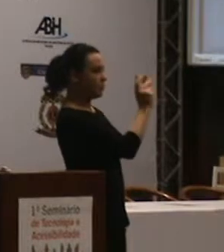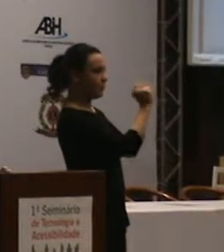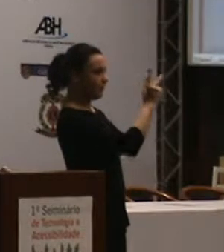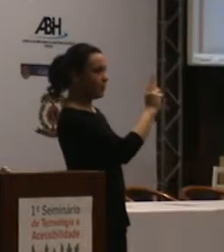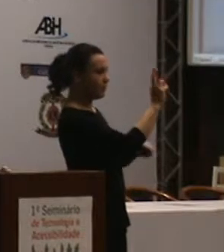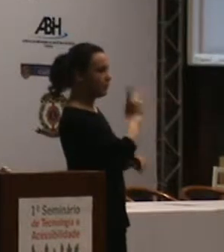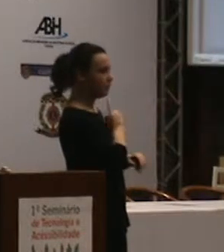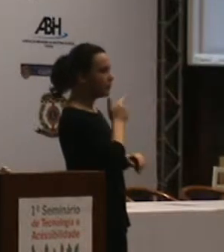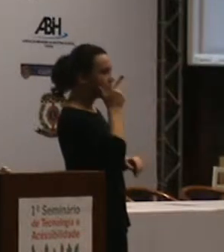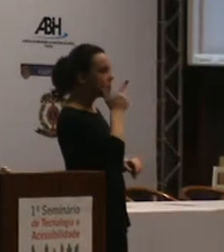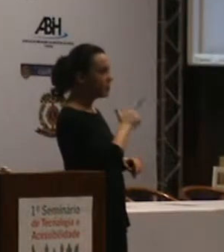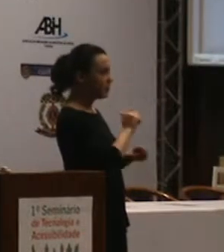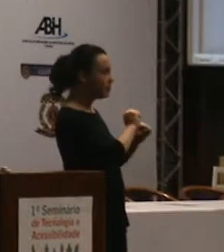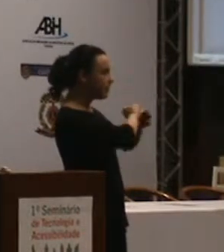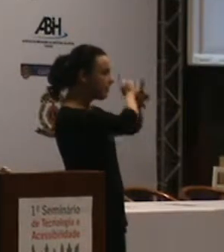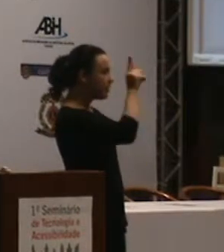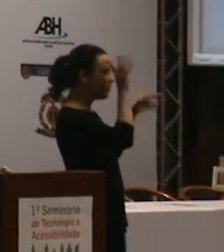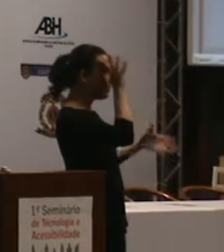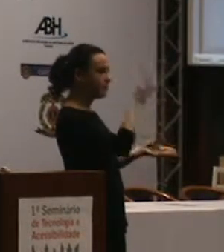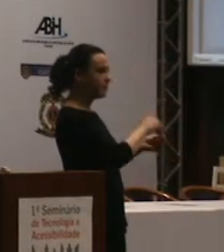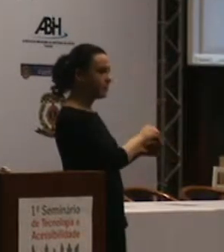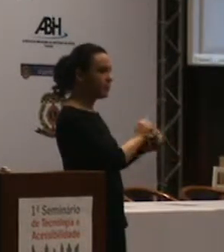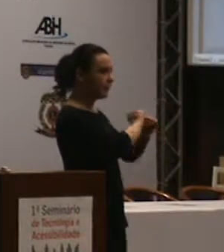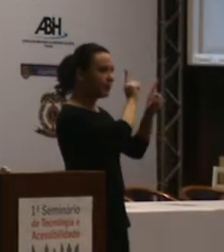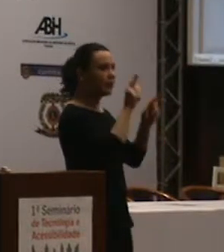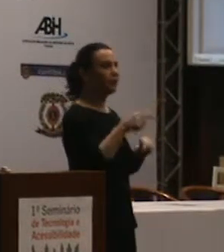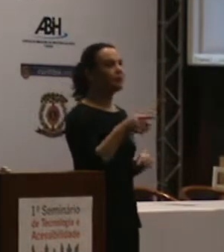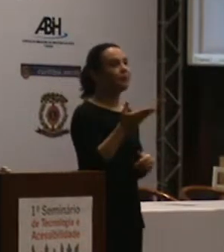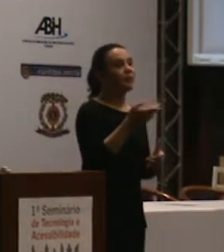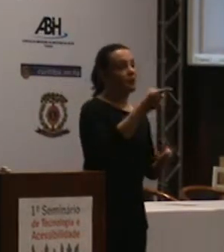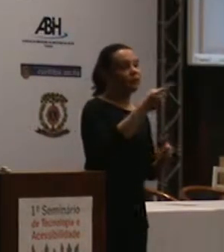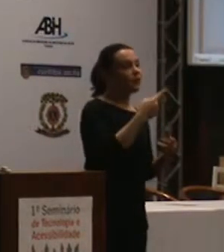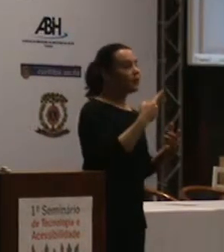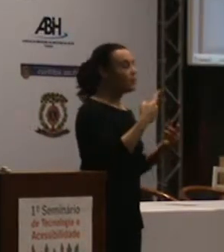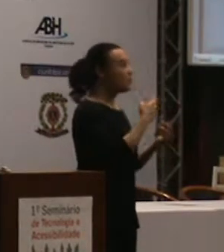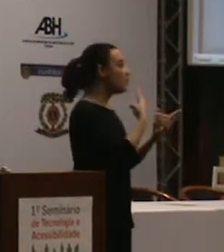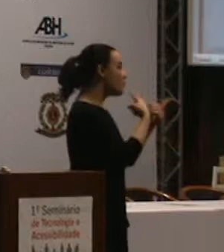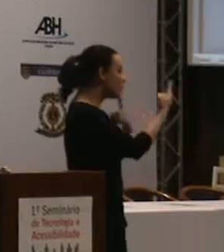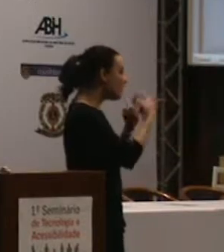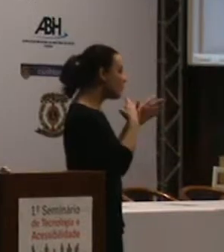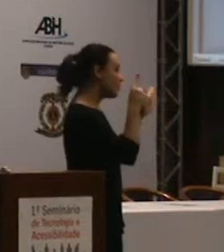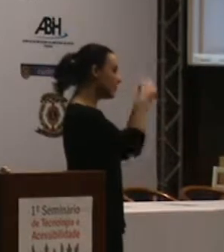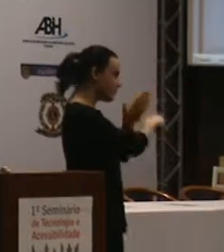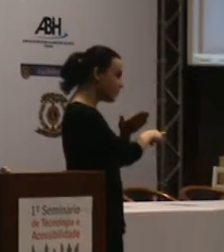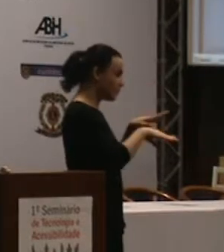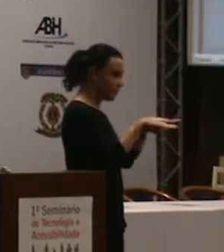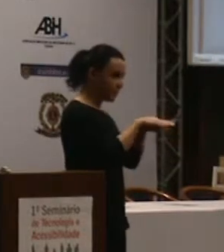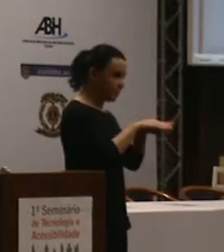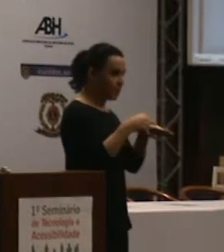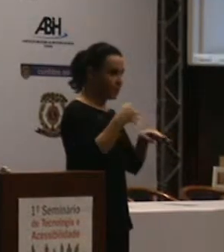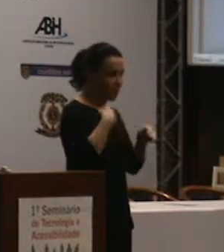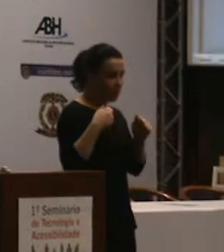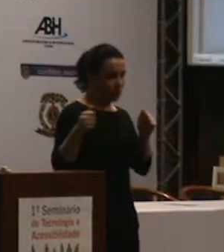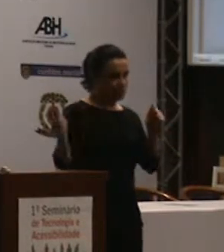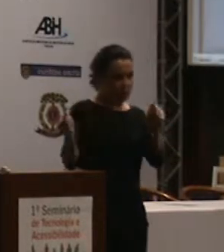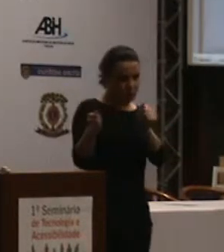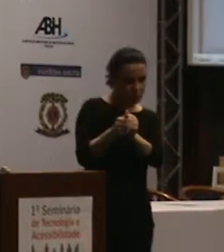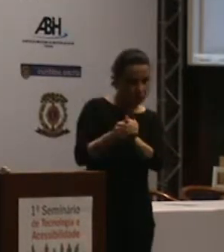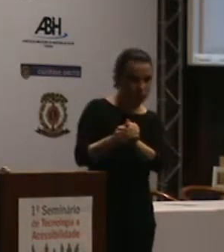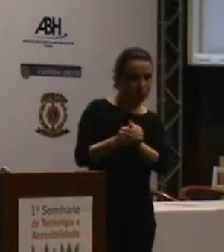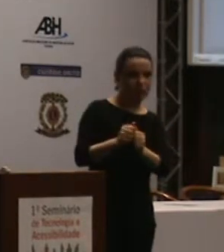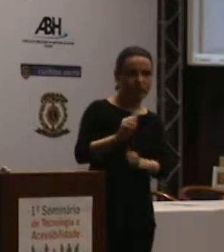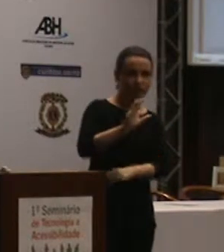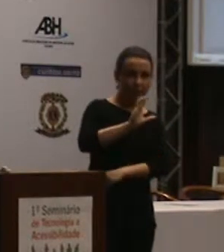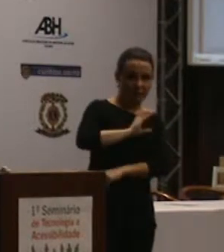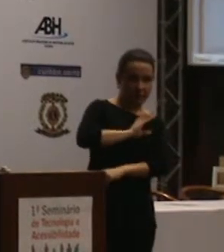Quero aproveitar e fazer um comentário e também uma pergunta. Eu e o Caio Cascais, nós